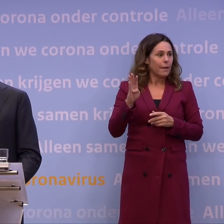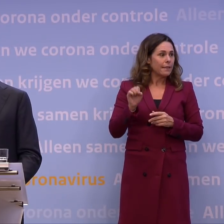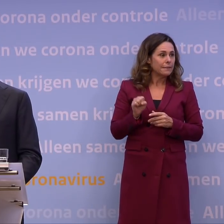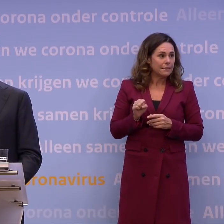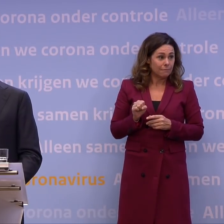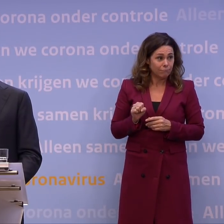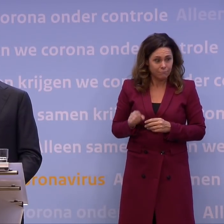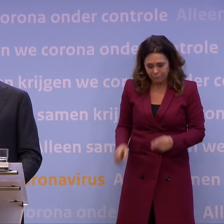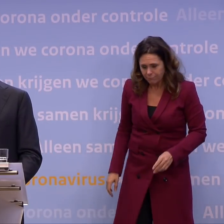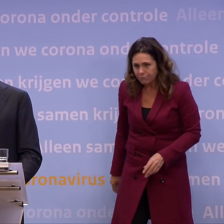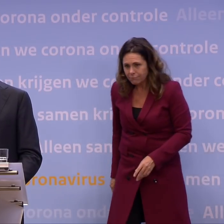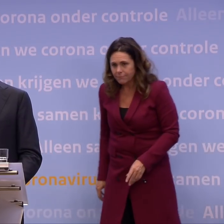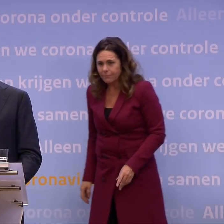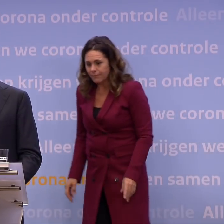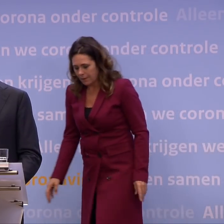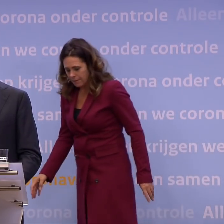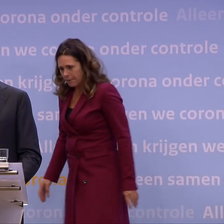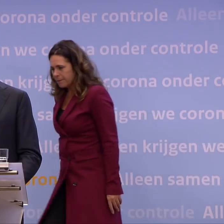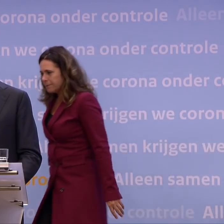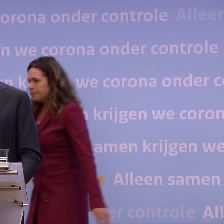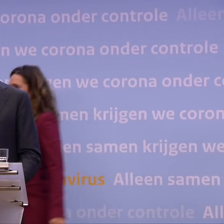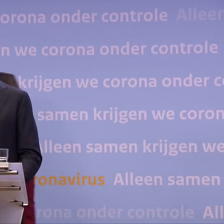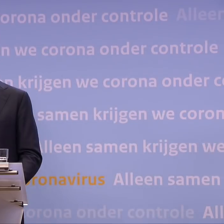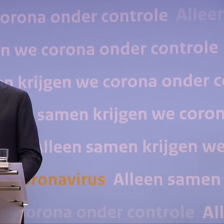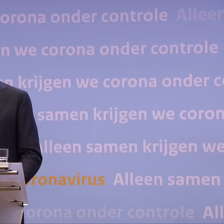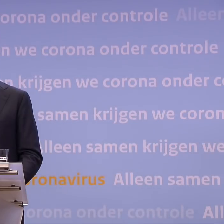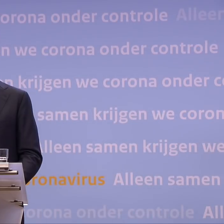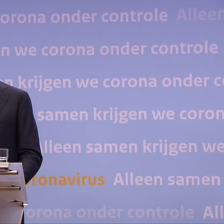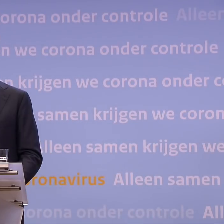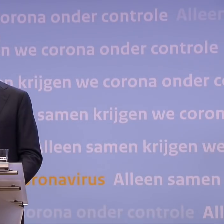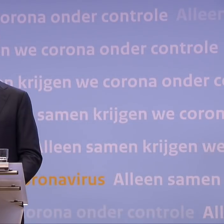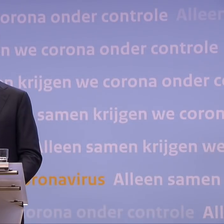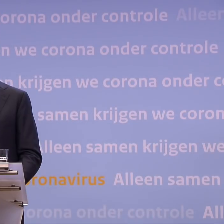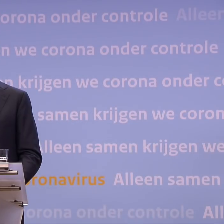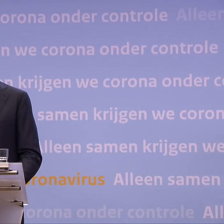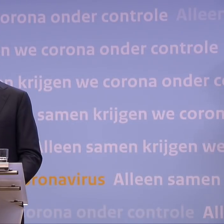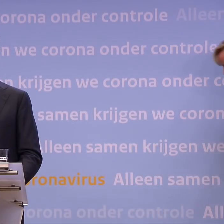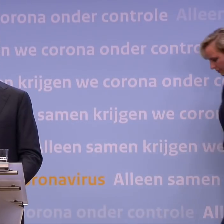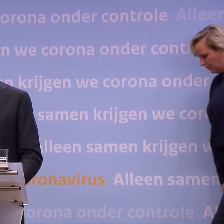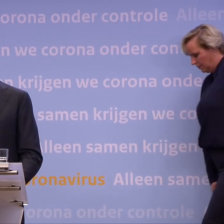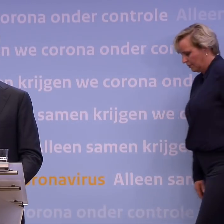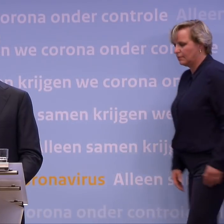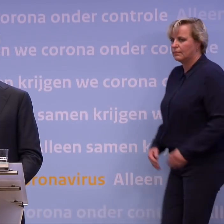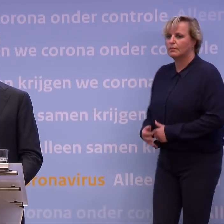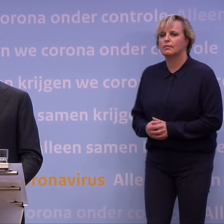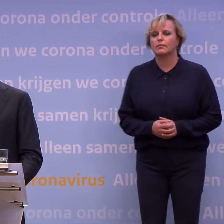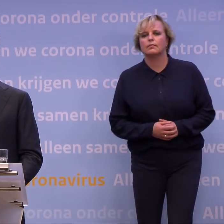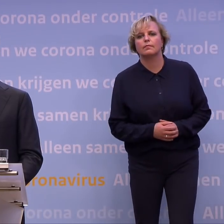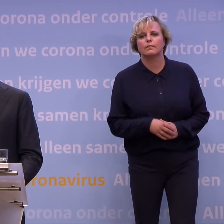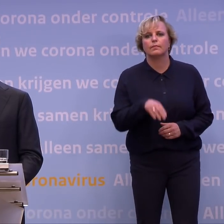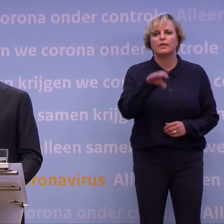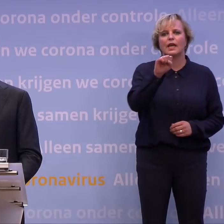Hoe gaat u dat eigenlijk handhaven, al die maatregelen? Gaat u bij bedrijven langs om te controleren of iedereen thuiswerkt?